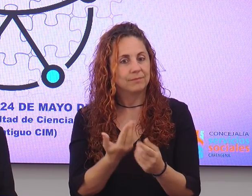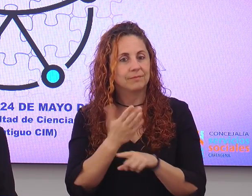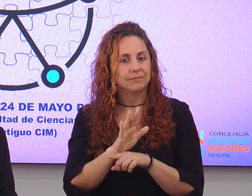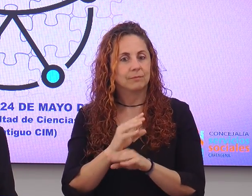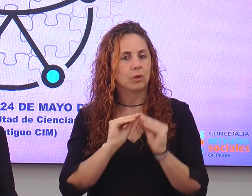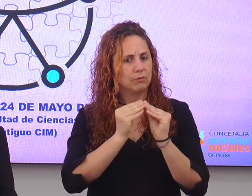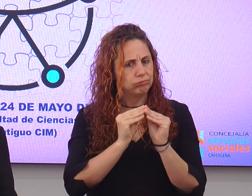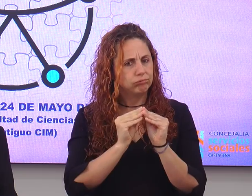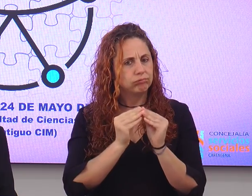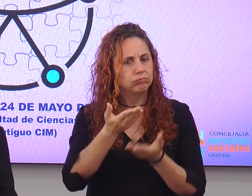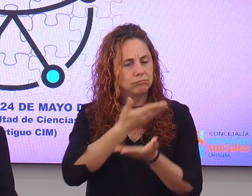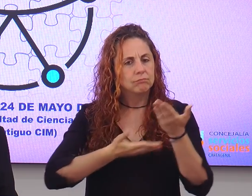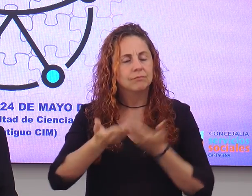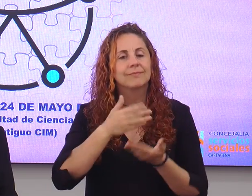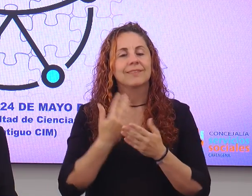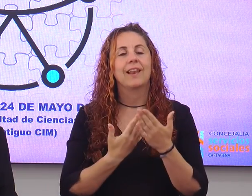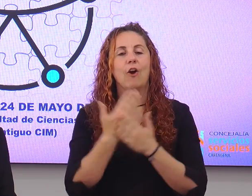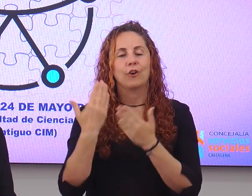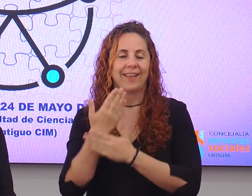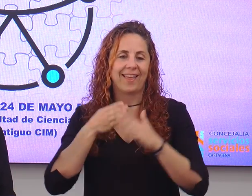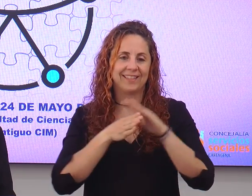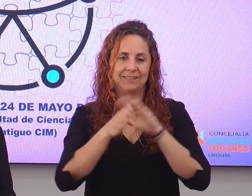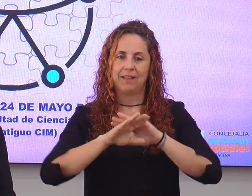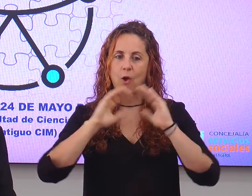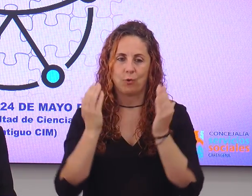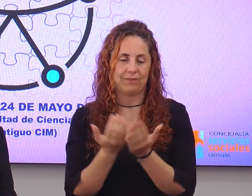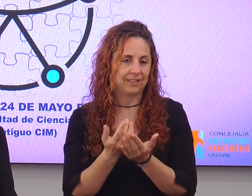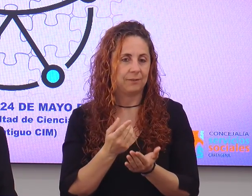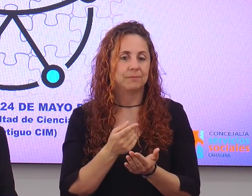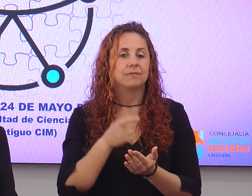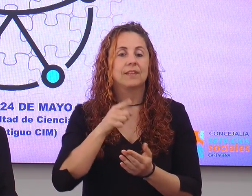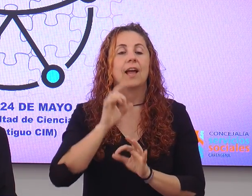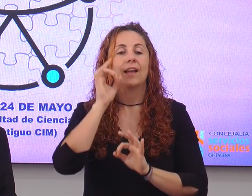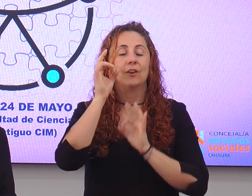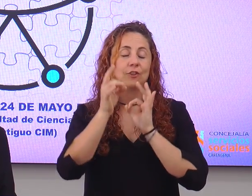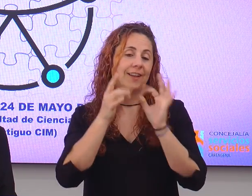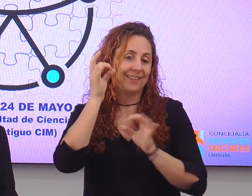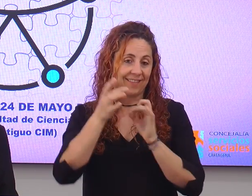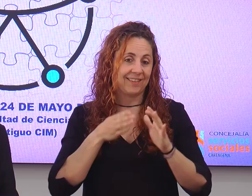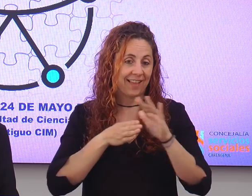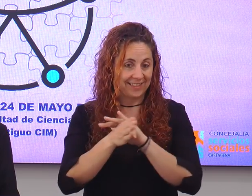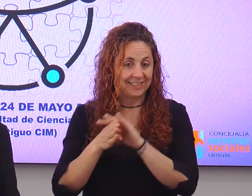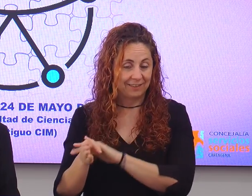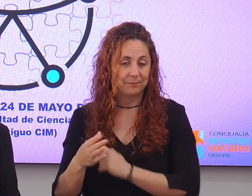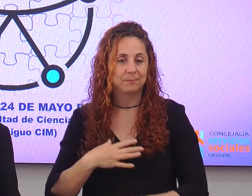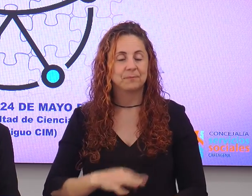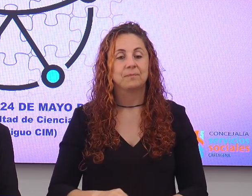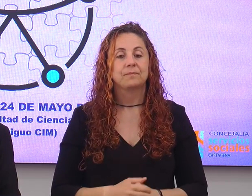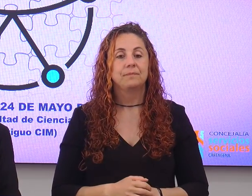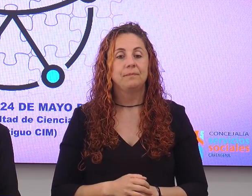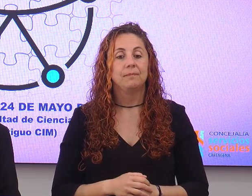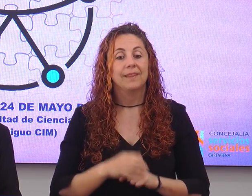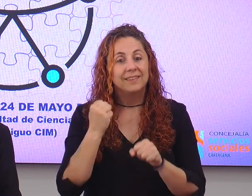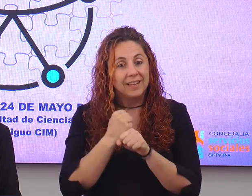se ha elaborado conjuntamente, las jornadas de accesibilidad universal y las actividades accesibles. El